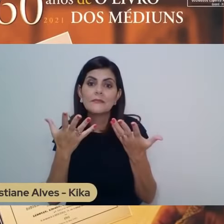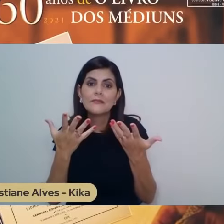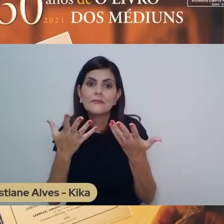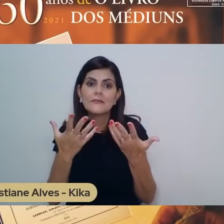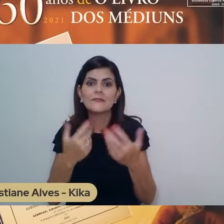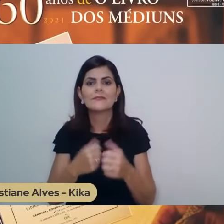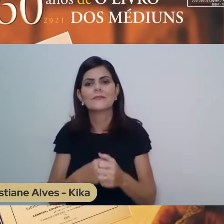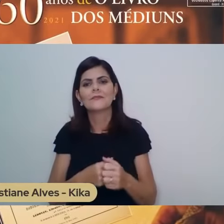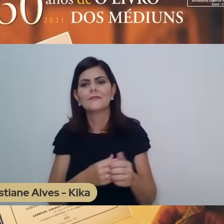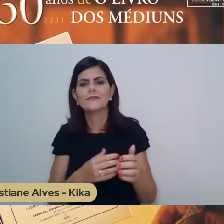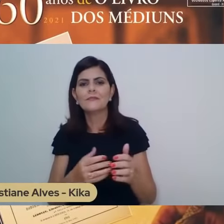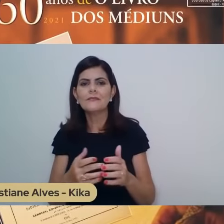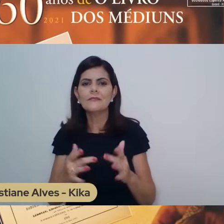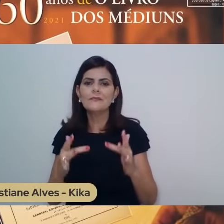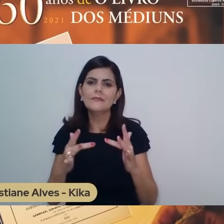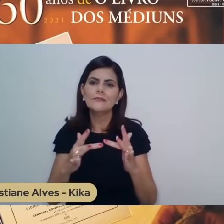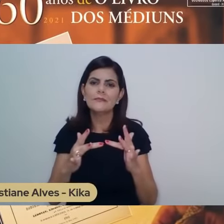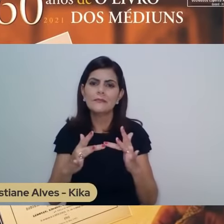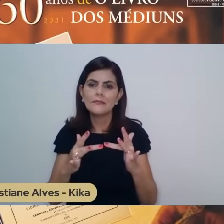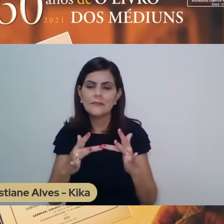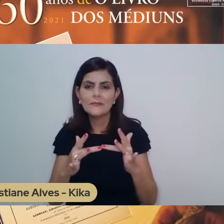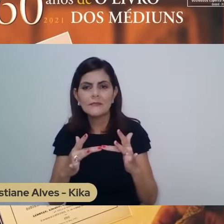intermediar que temos